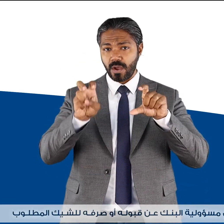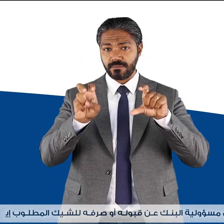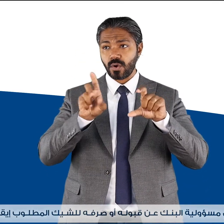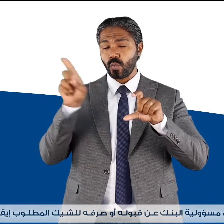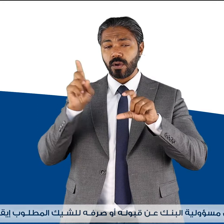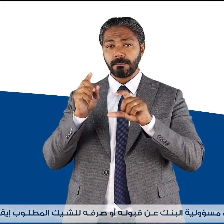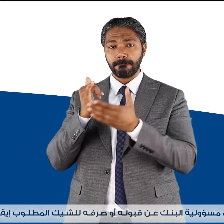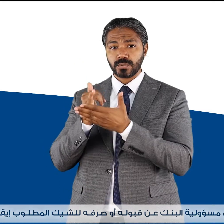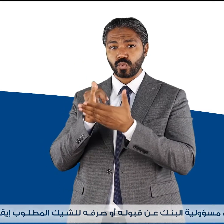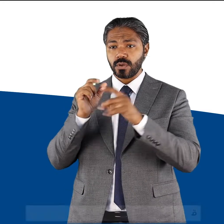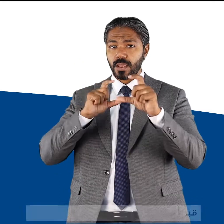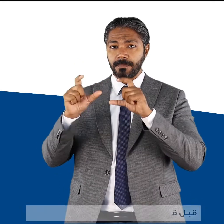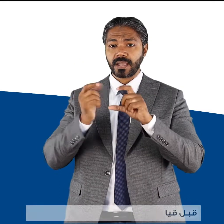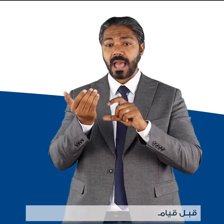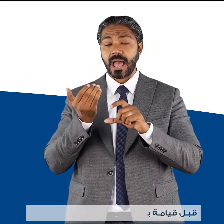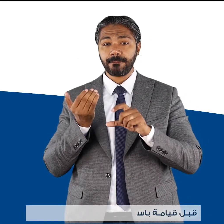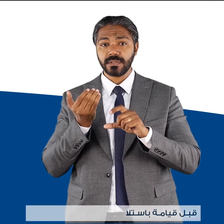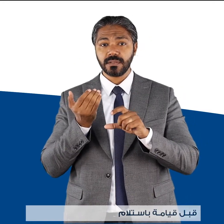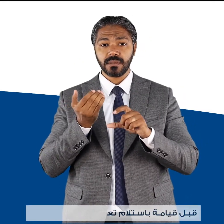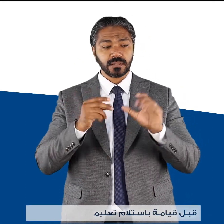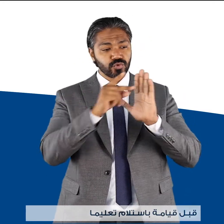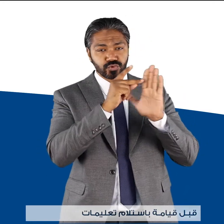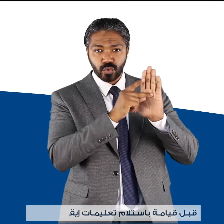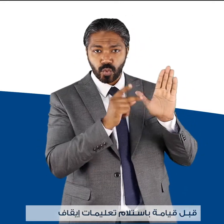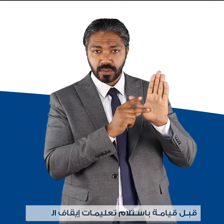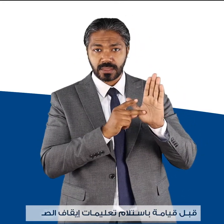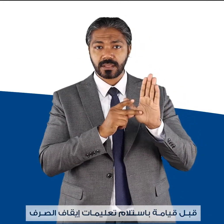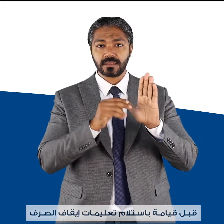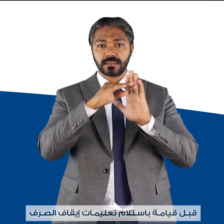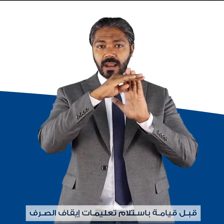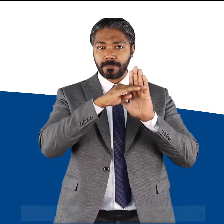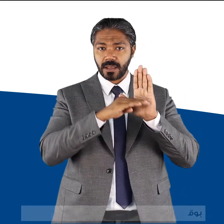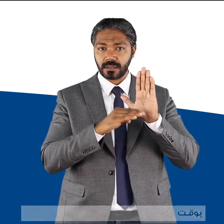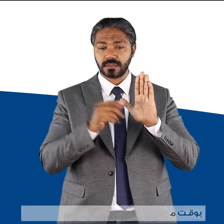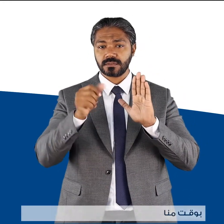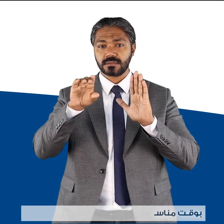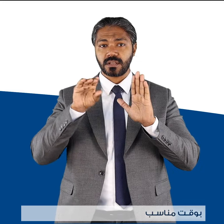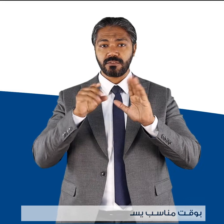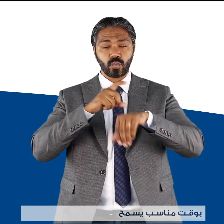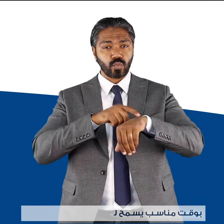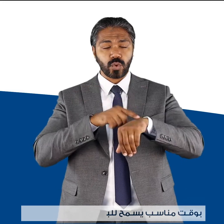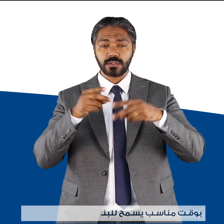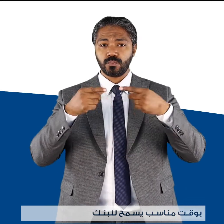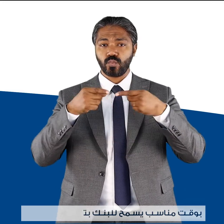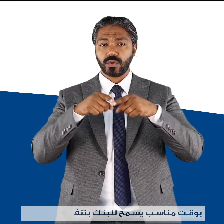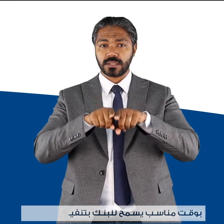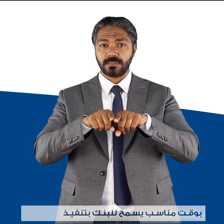إيقاف صرفه قبل قيامه باستلام تعليمات إيقاف الصرف بوقت مناسب يسمح للبنك بتنفيذ